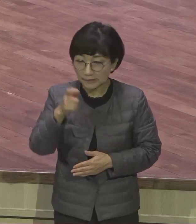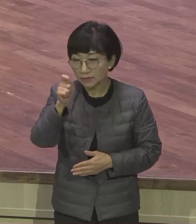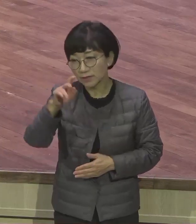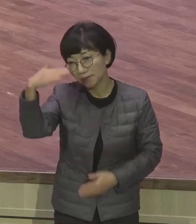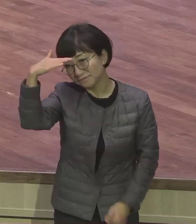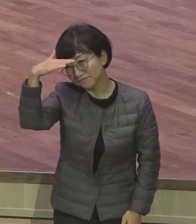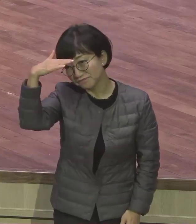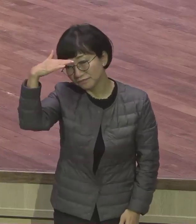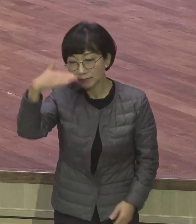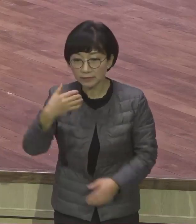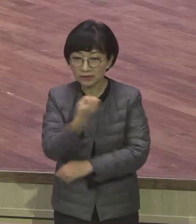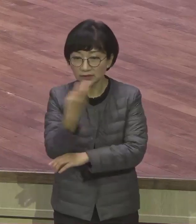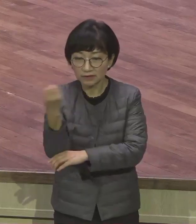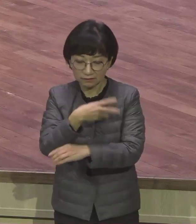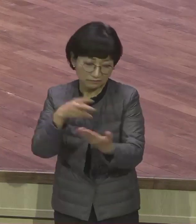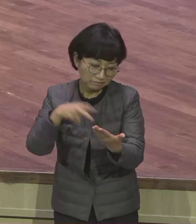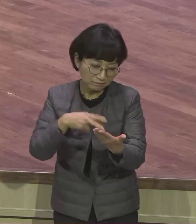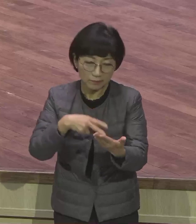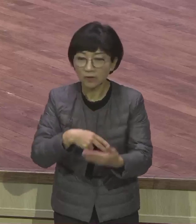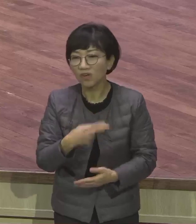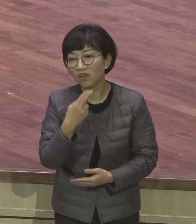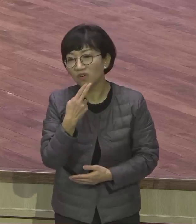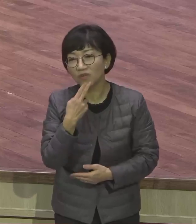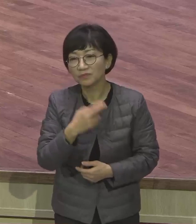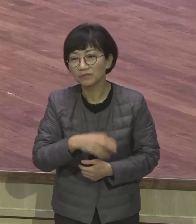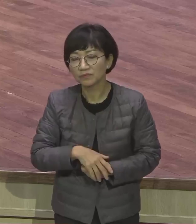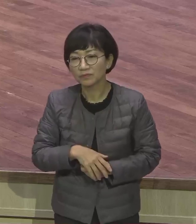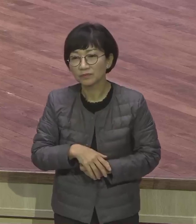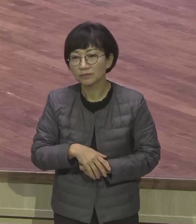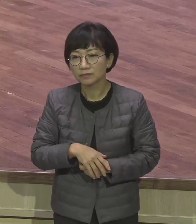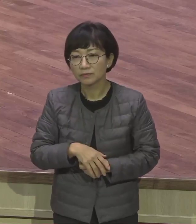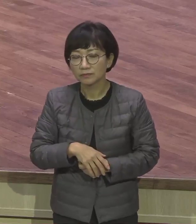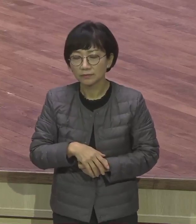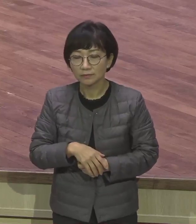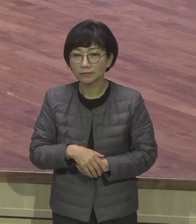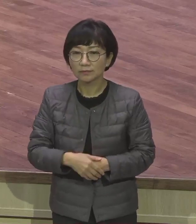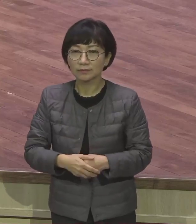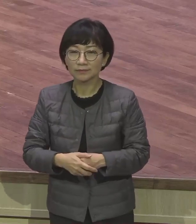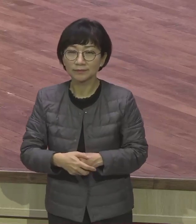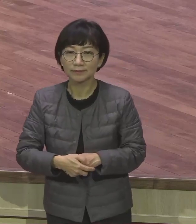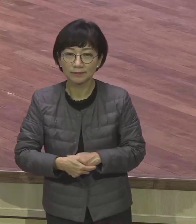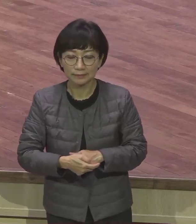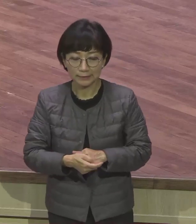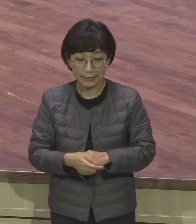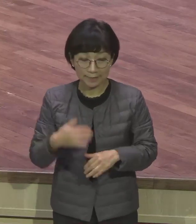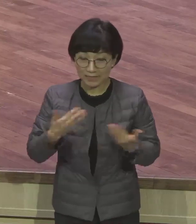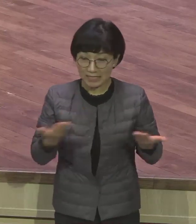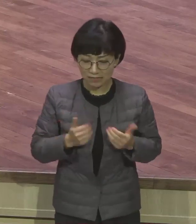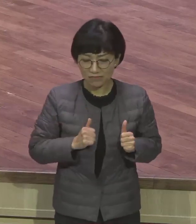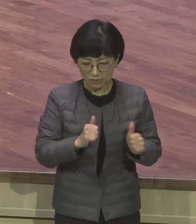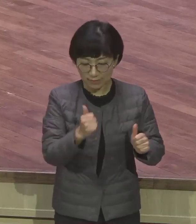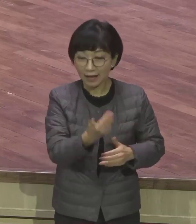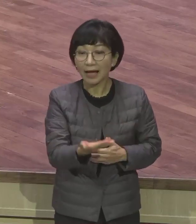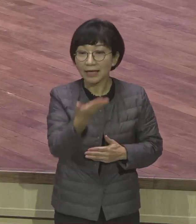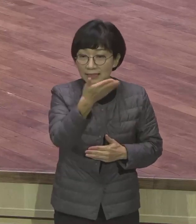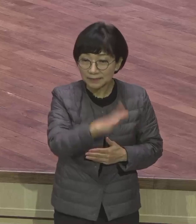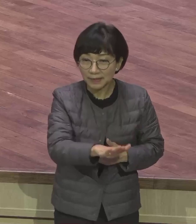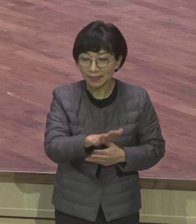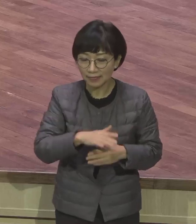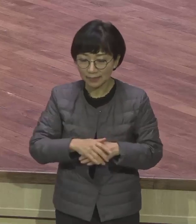세상과는 거의 물론 사업을 하고 하지요. 그런 거 일어나지만 어떤 그 위에 다른